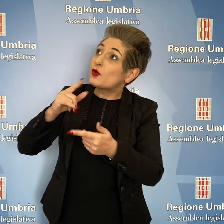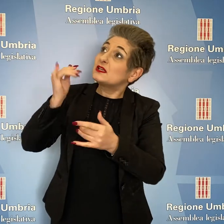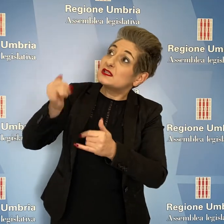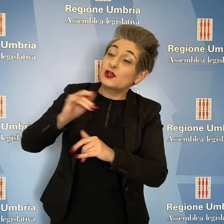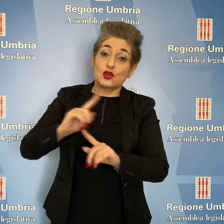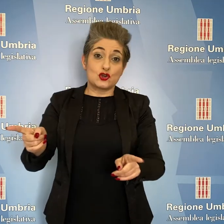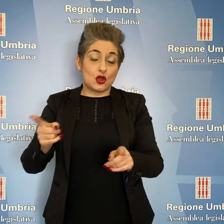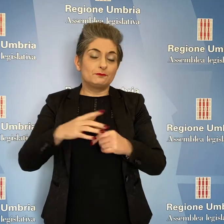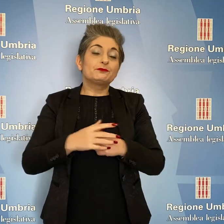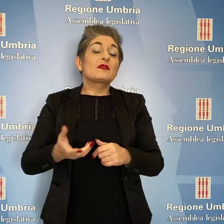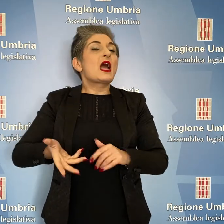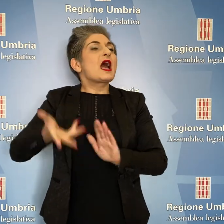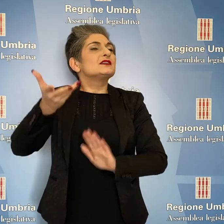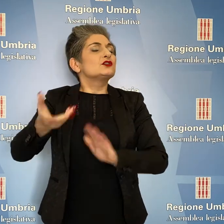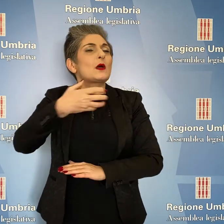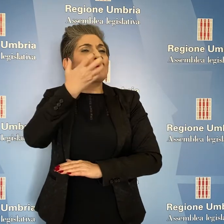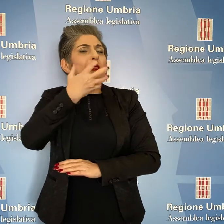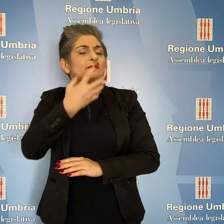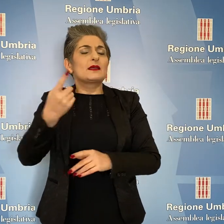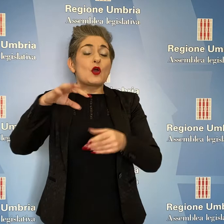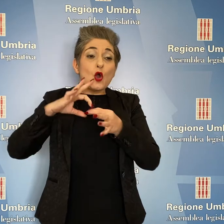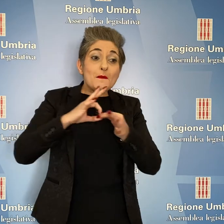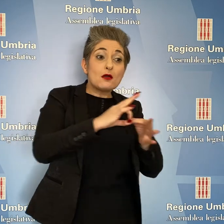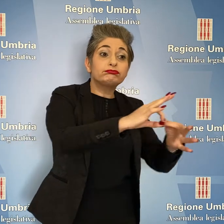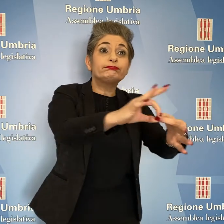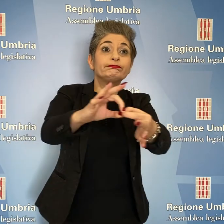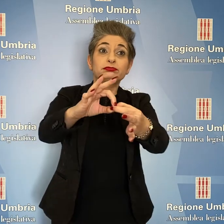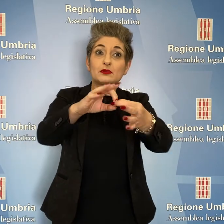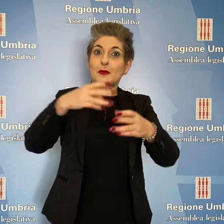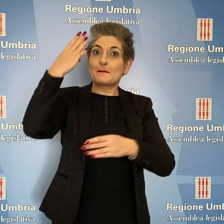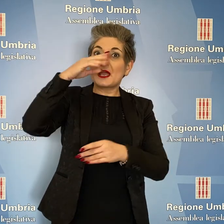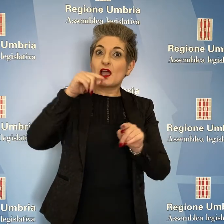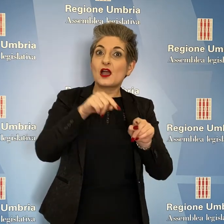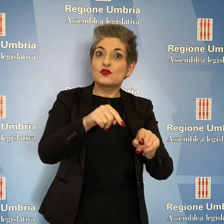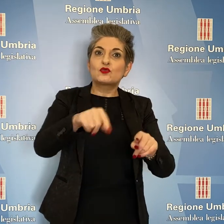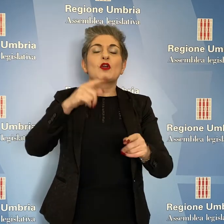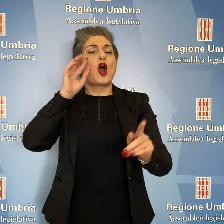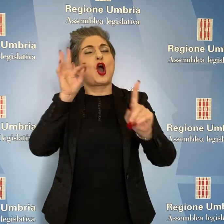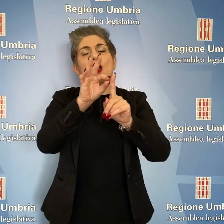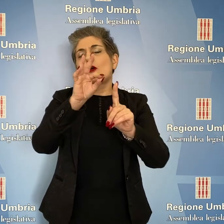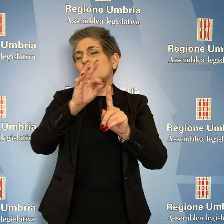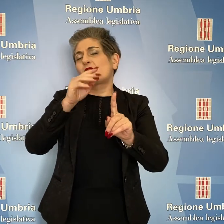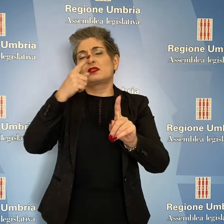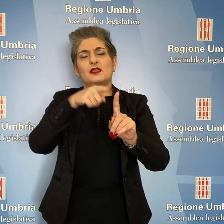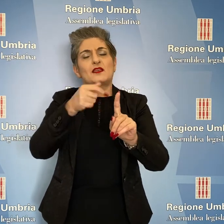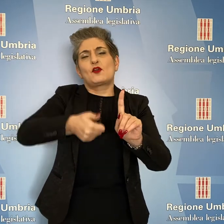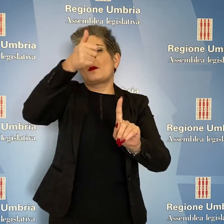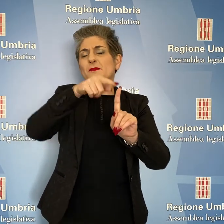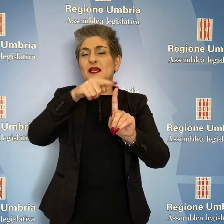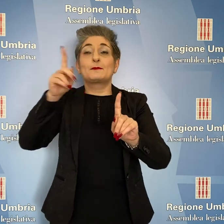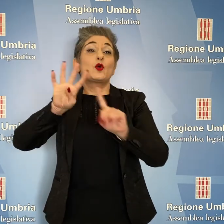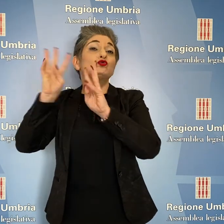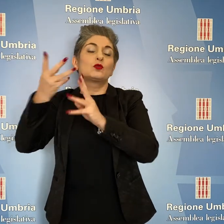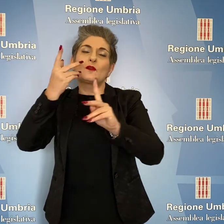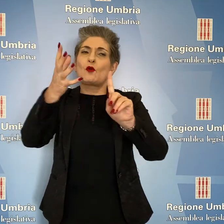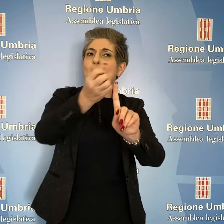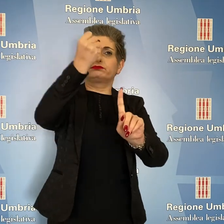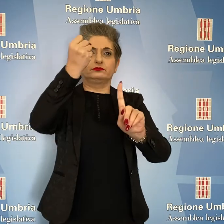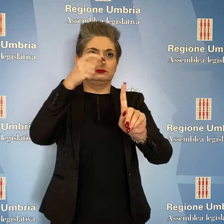ha assicurato che il nodo di Perugia rappresenta uno dei più importanti obiettivi che la giunta intende conseguire. Insieme al